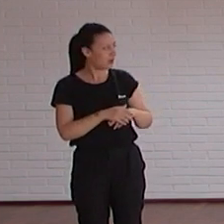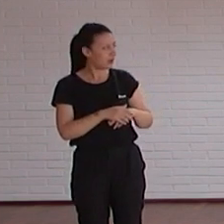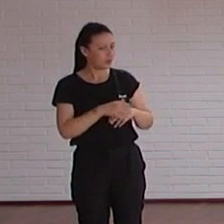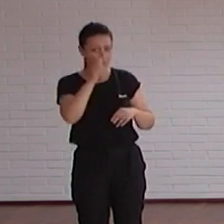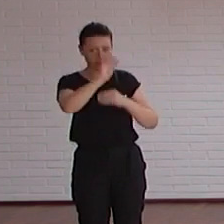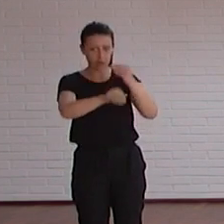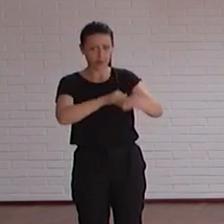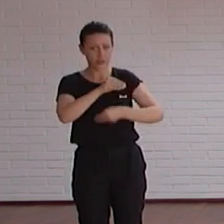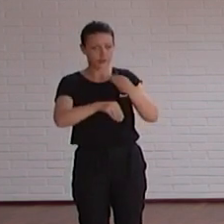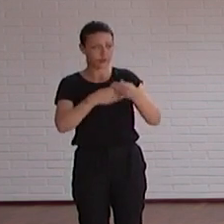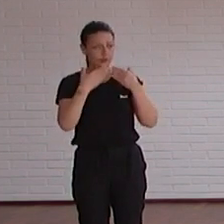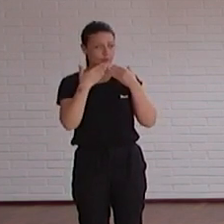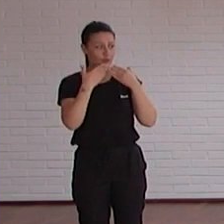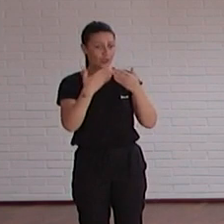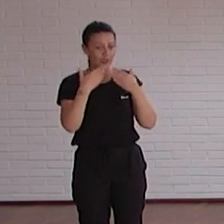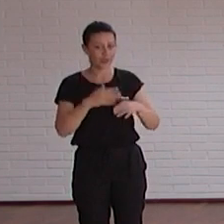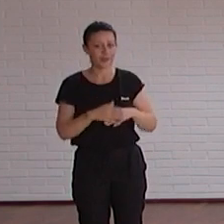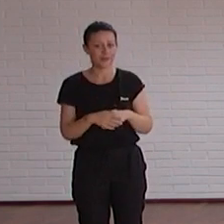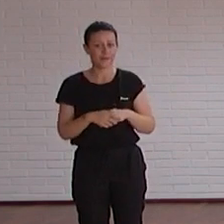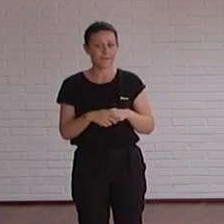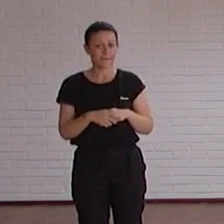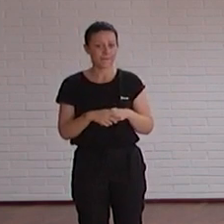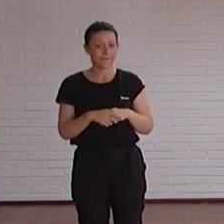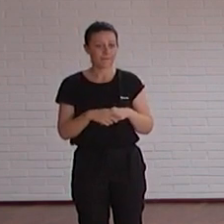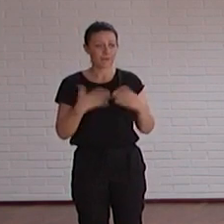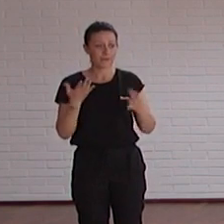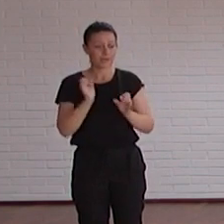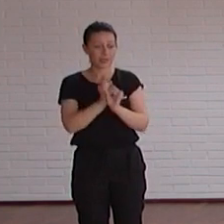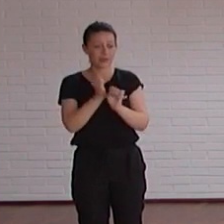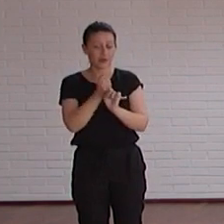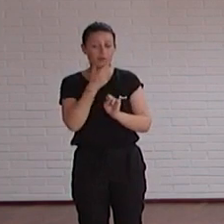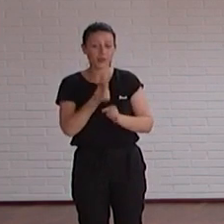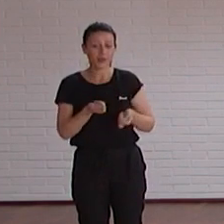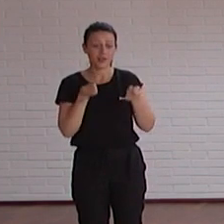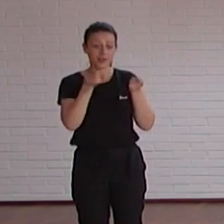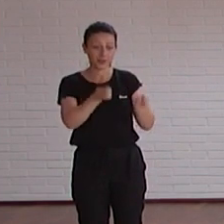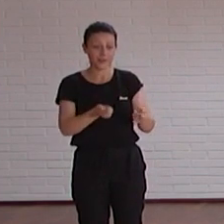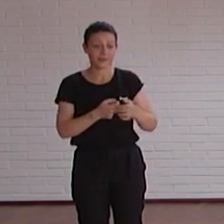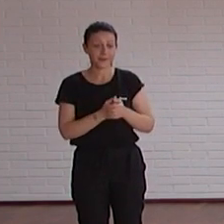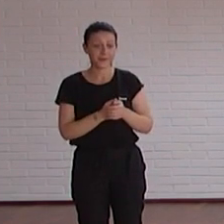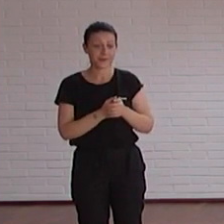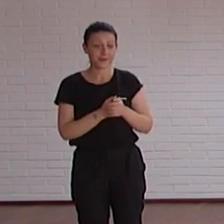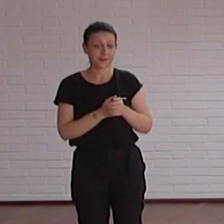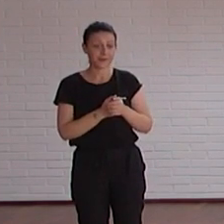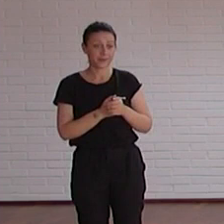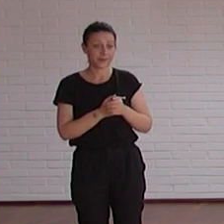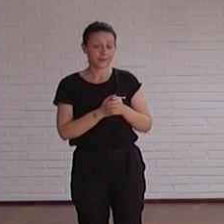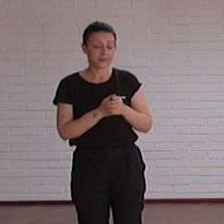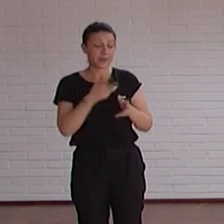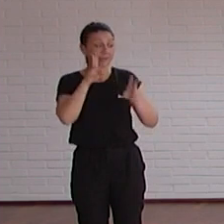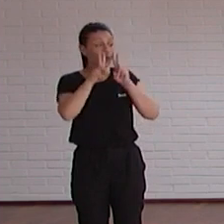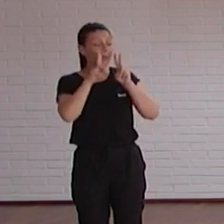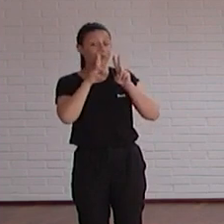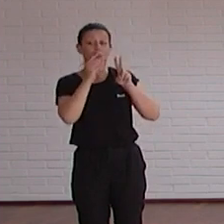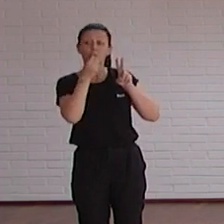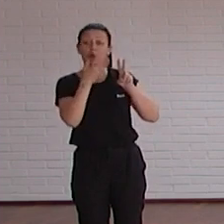que muchas gracias Javier por esto ¿vale? porque facilita mucho el trabajo de cosas que lo que os digo visualmente lo veis muy